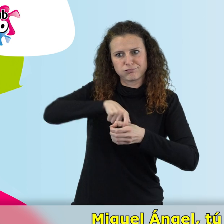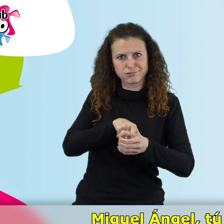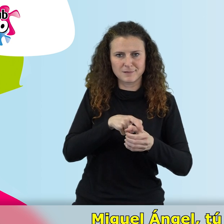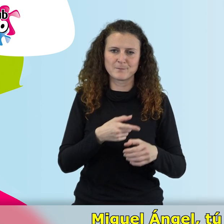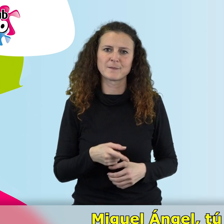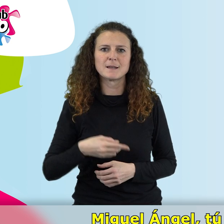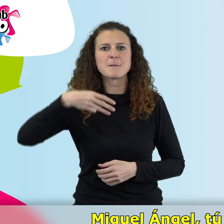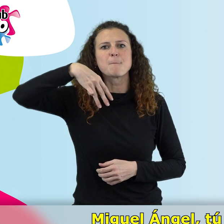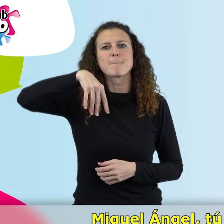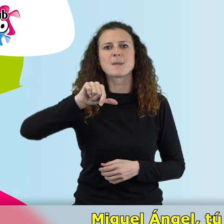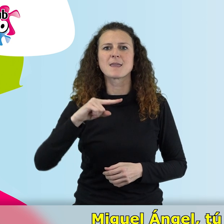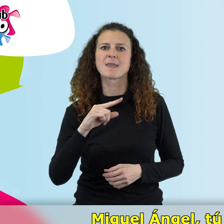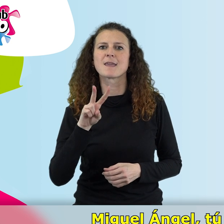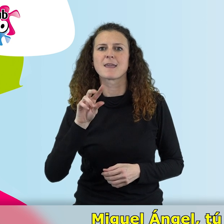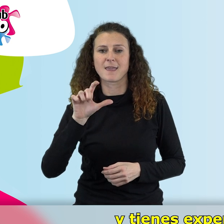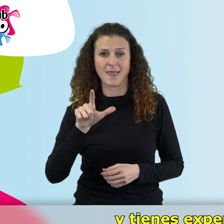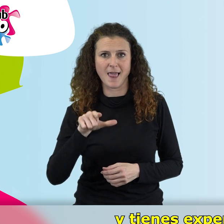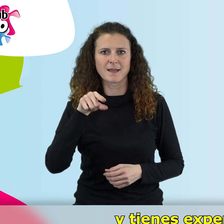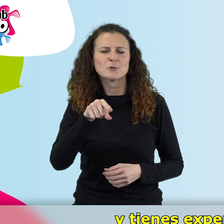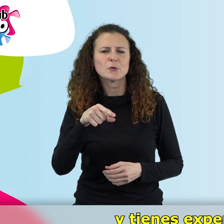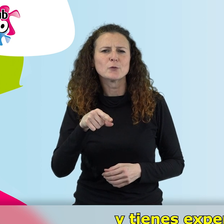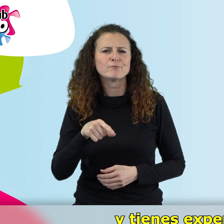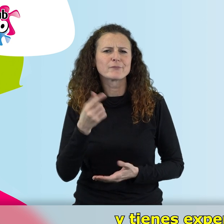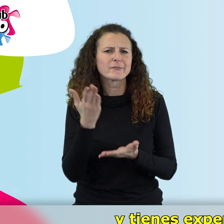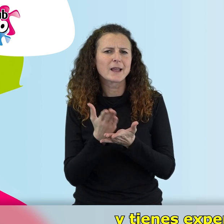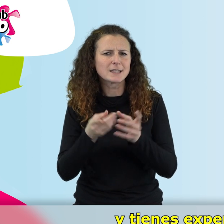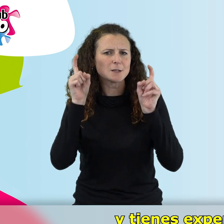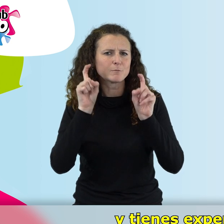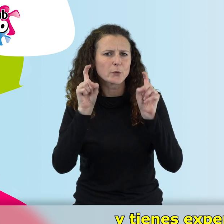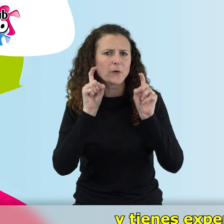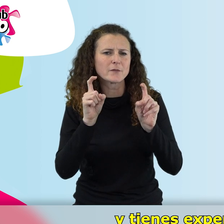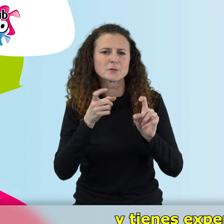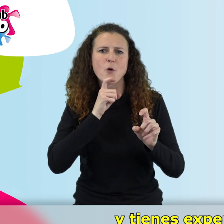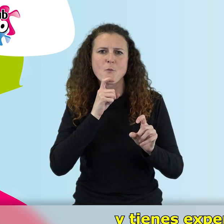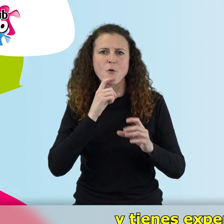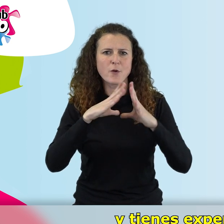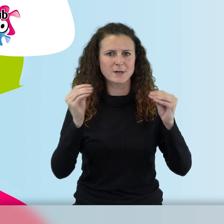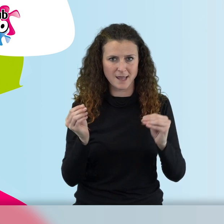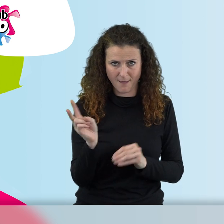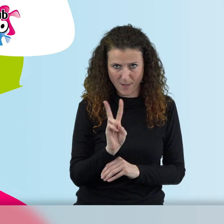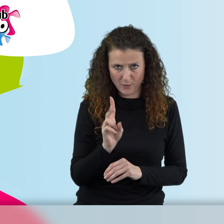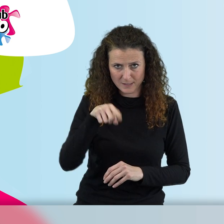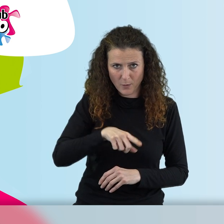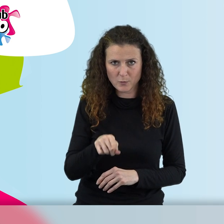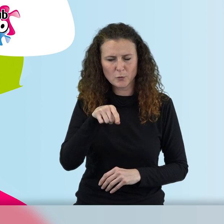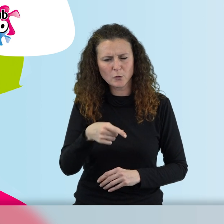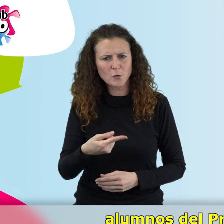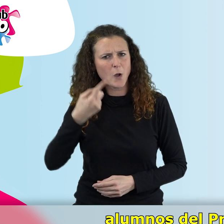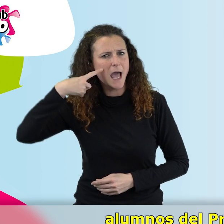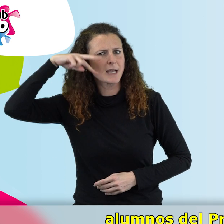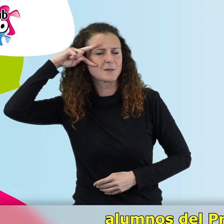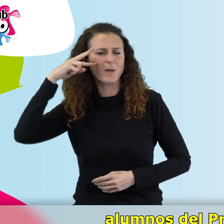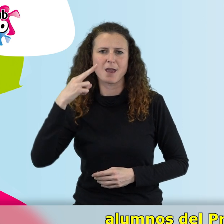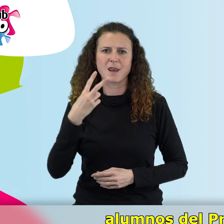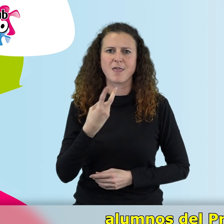tú das clase en la Universidad de Valladolid y tienes experiencia en formar tanto a personas jóvenes como a personas mayores,